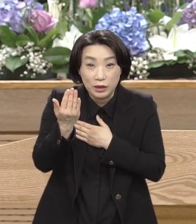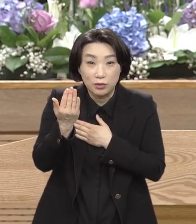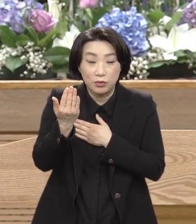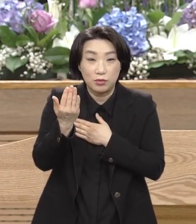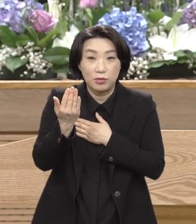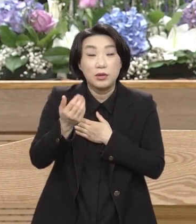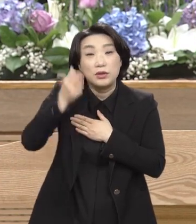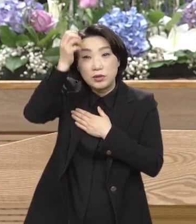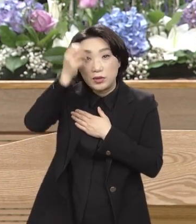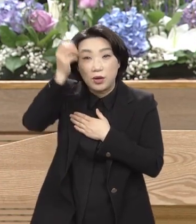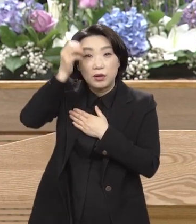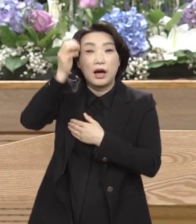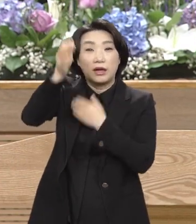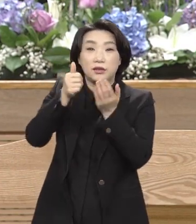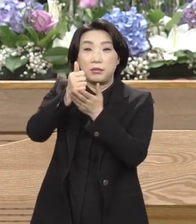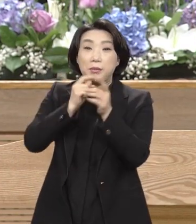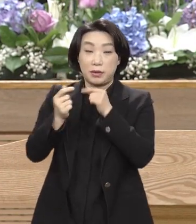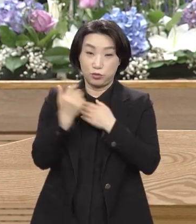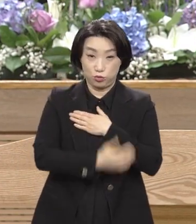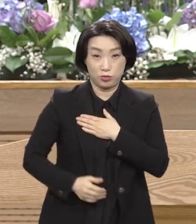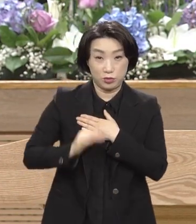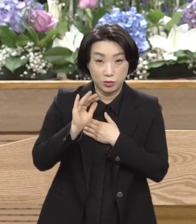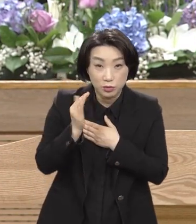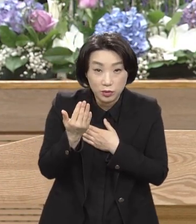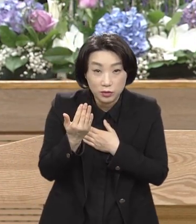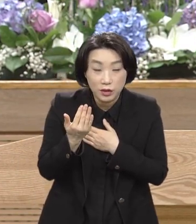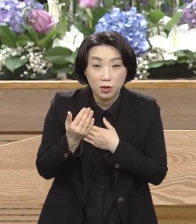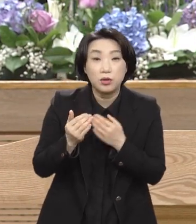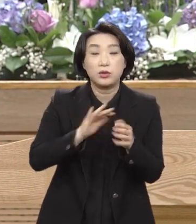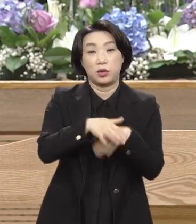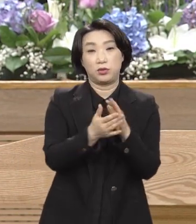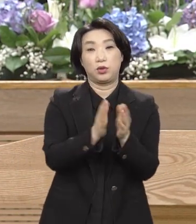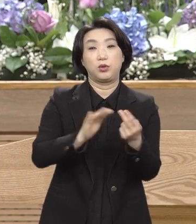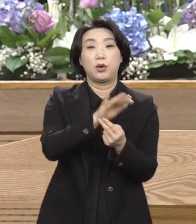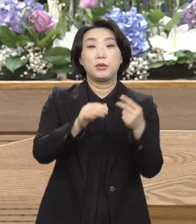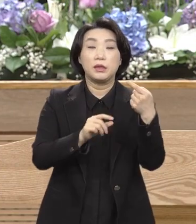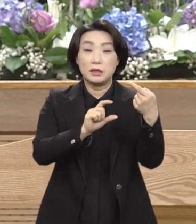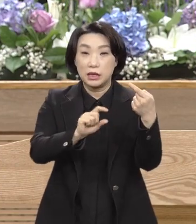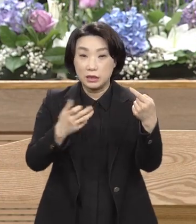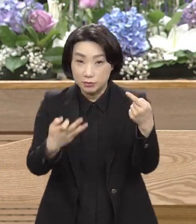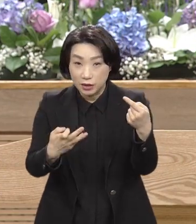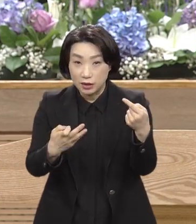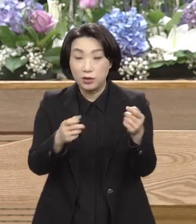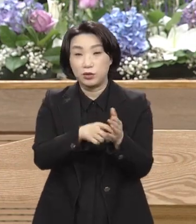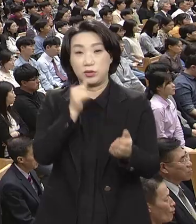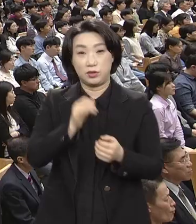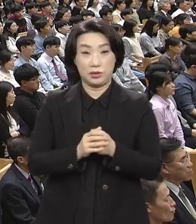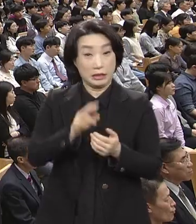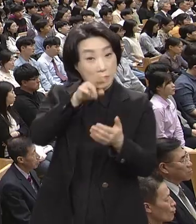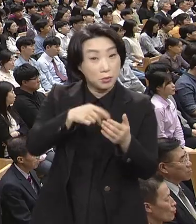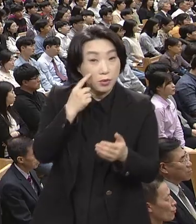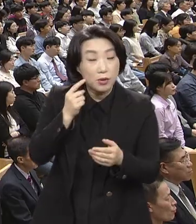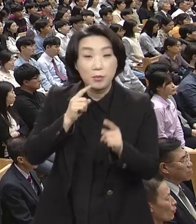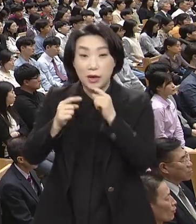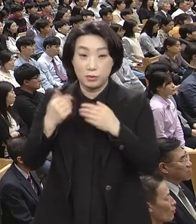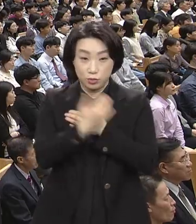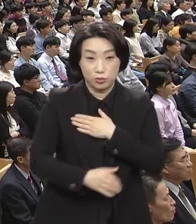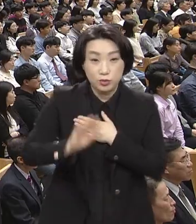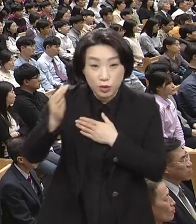영이신 말씀에 육신이 되었다고. 요한복음 1장 14전에 읽어봐. 말씀이 육신이 되어 우리 가운데 거하심해